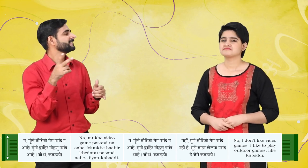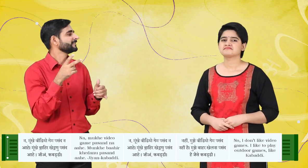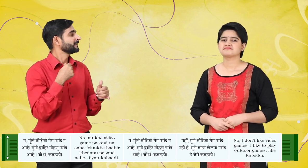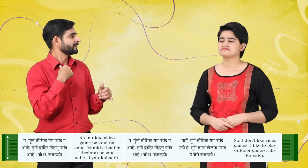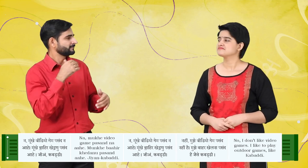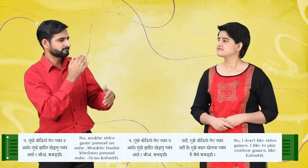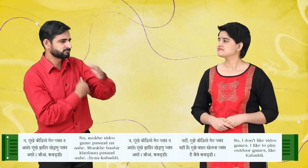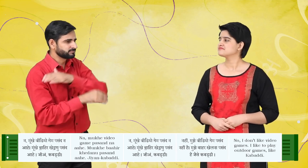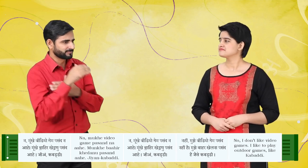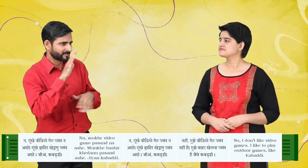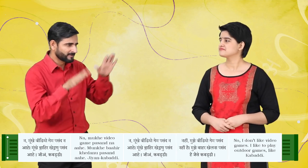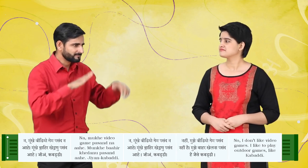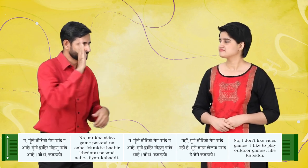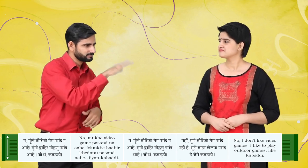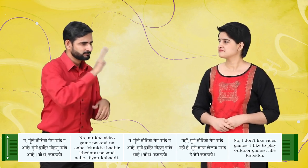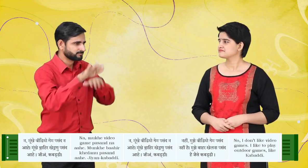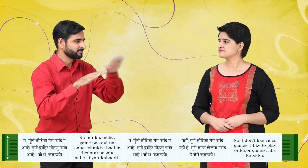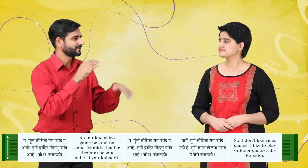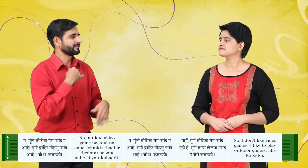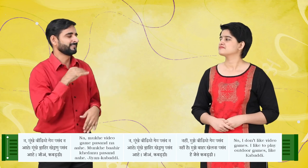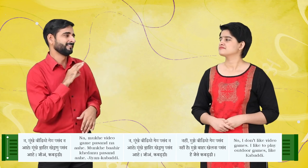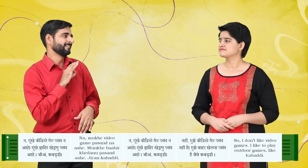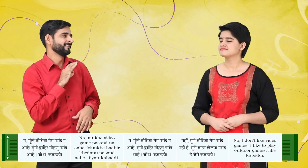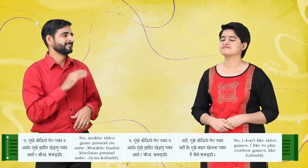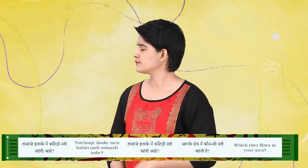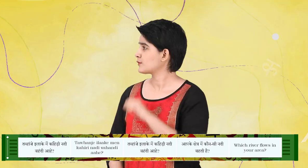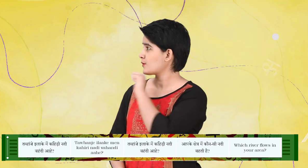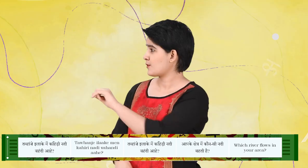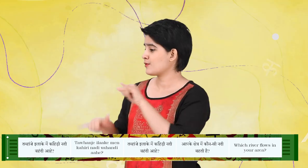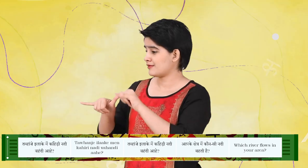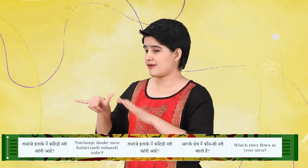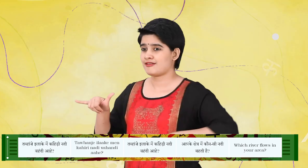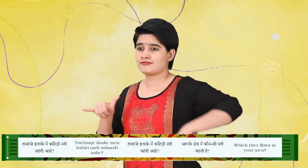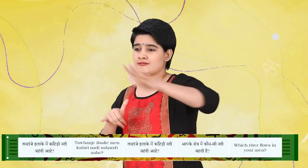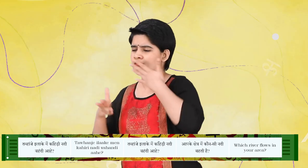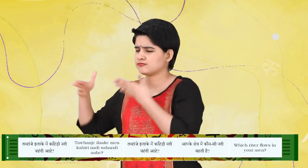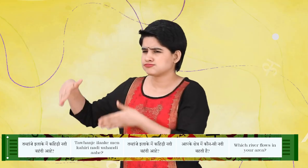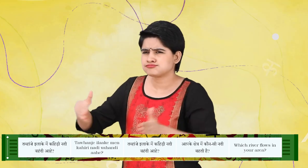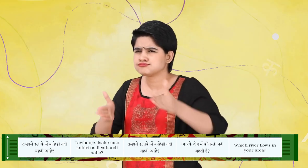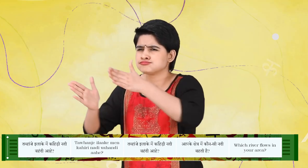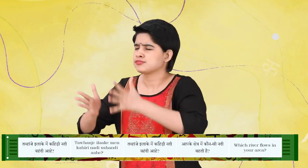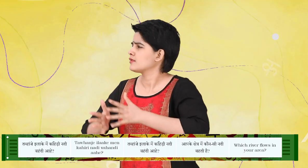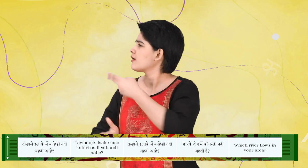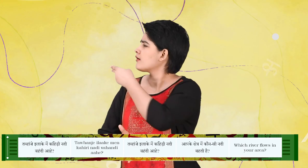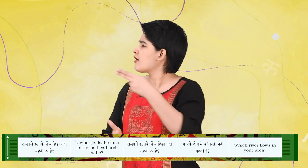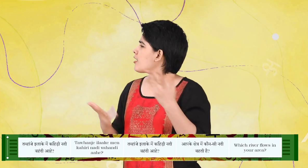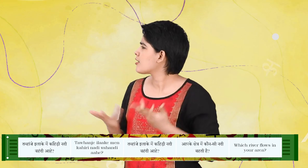बड़ी। तभा जे इलाके में कहडी नदी वहंदी आहे।